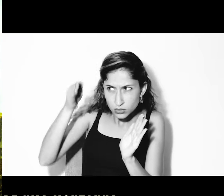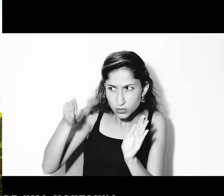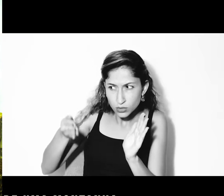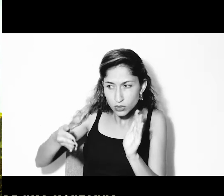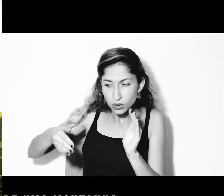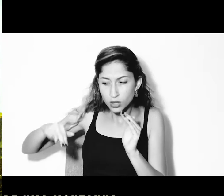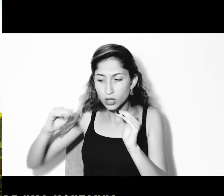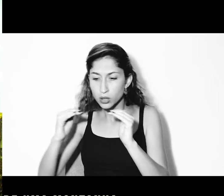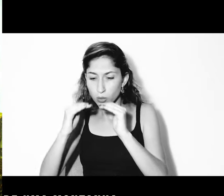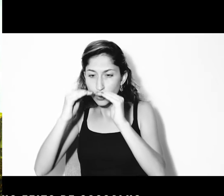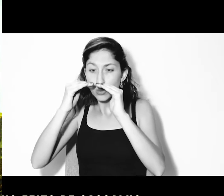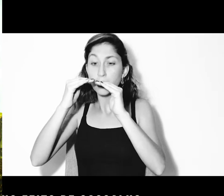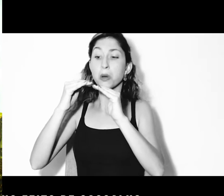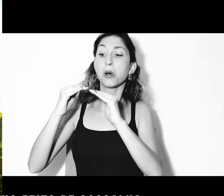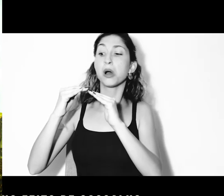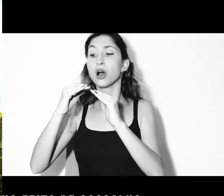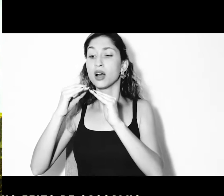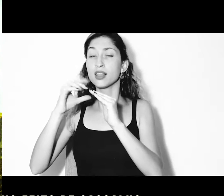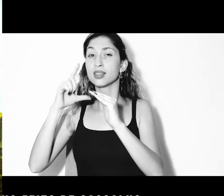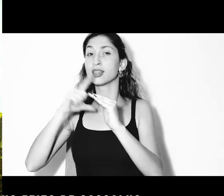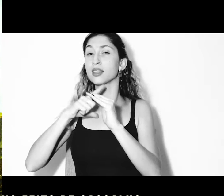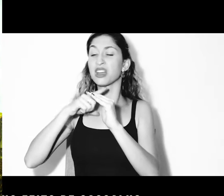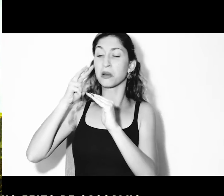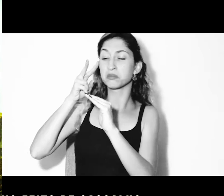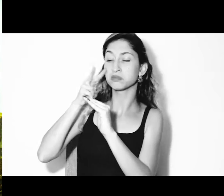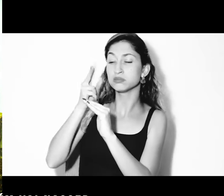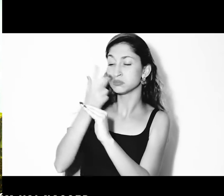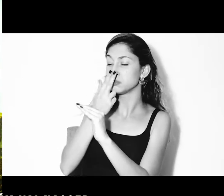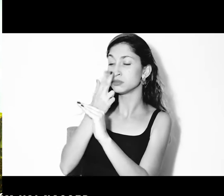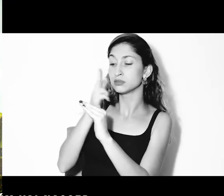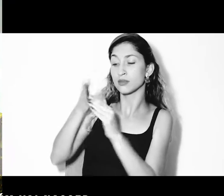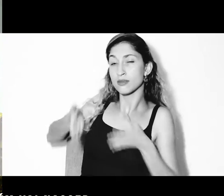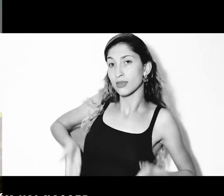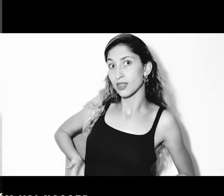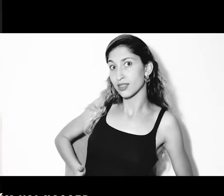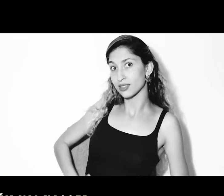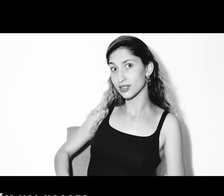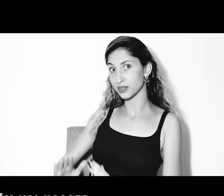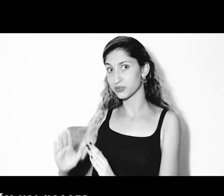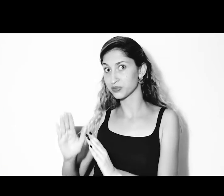uma montanha, sobre um ninho feito de cascalho, alguém vai nascer.